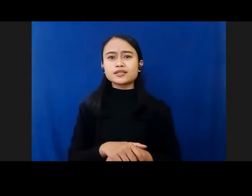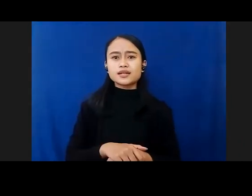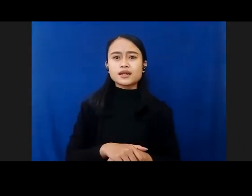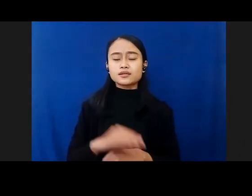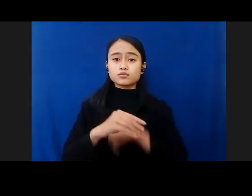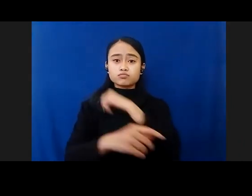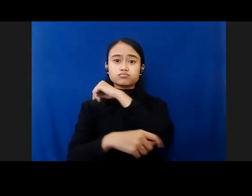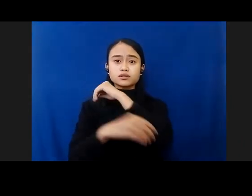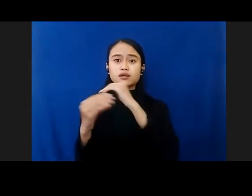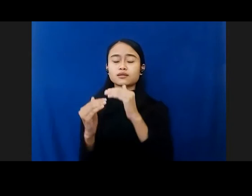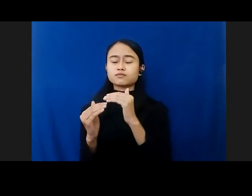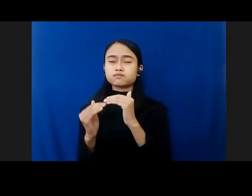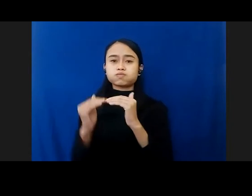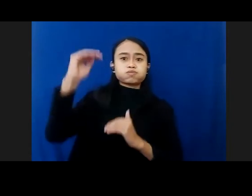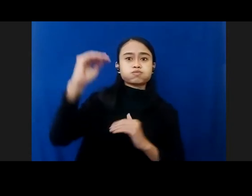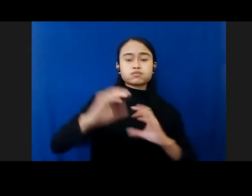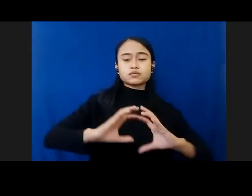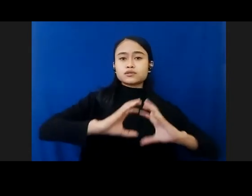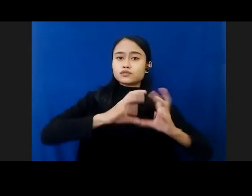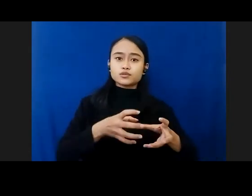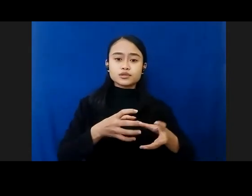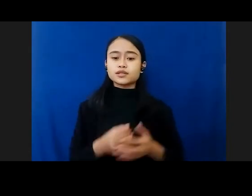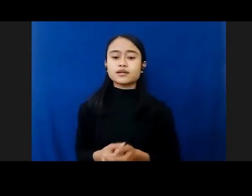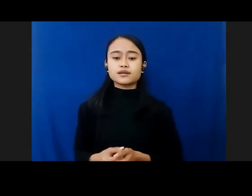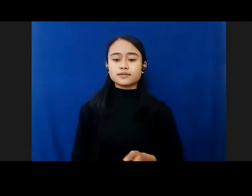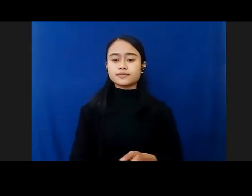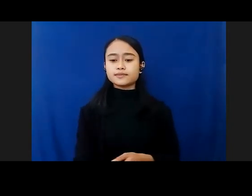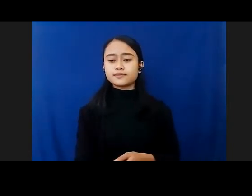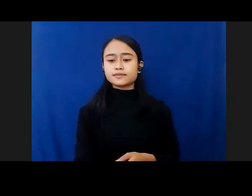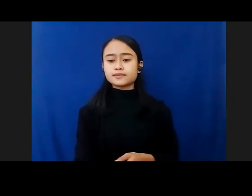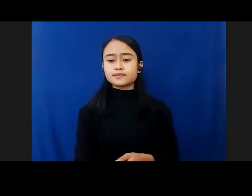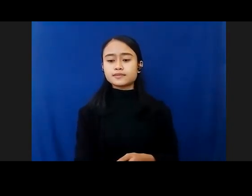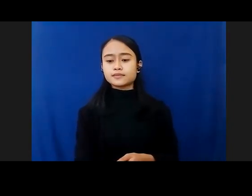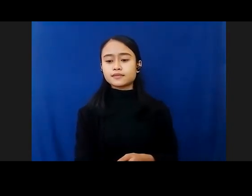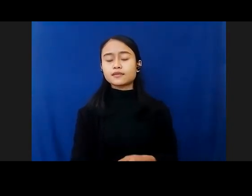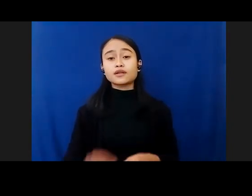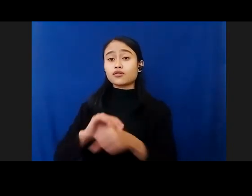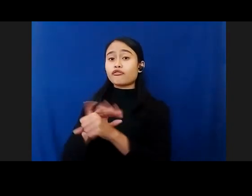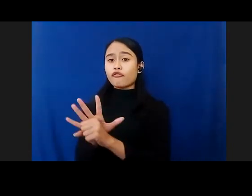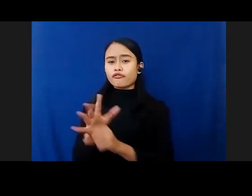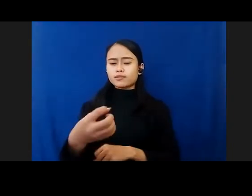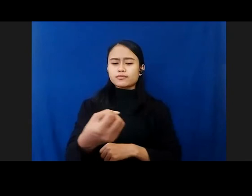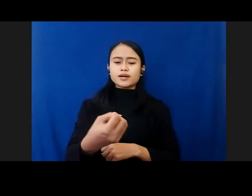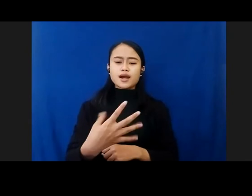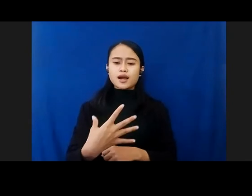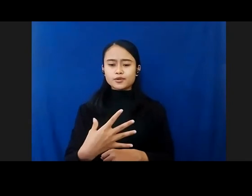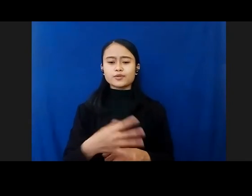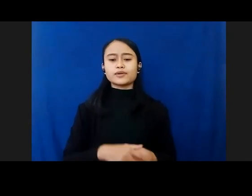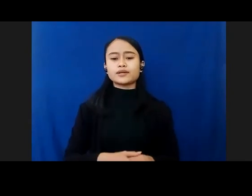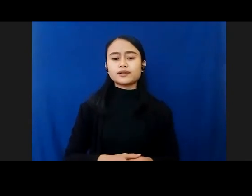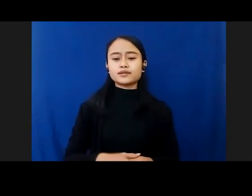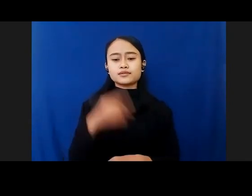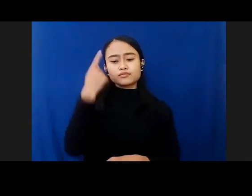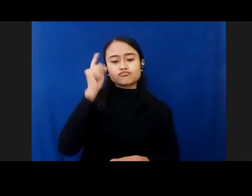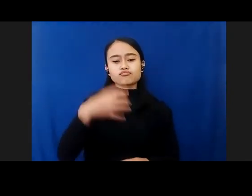insiden positif COVID setiap harinya pandemi COVID mempengaruhi dan berdampak pada pemenuhan hak-hak anak